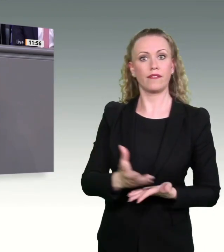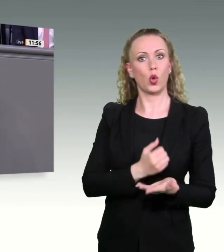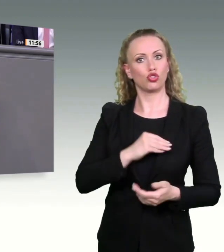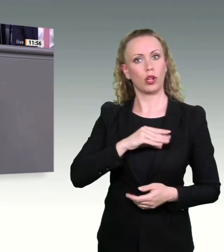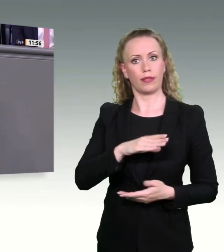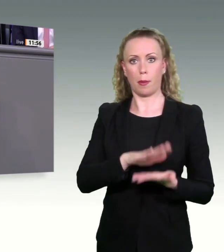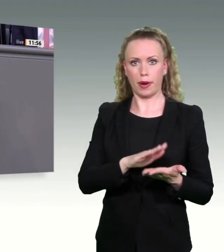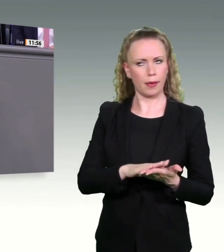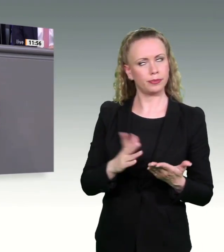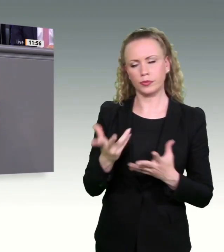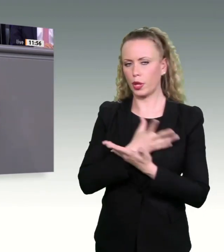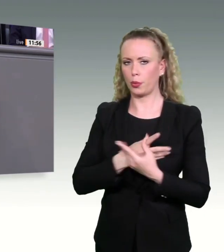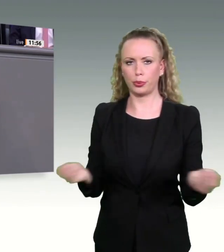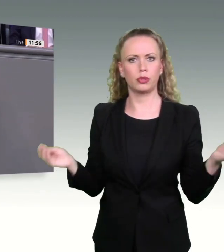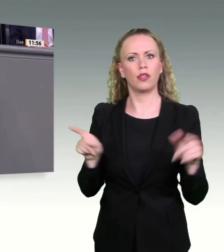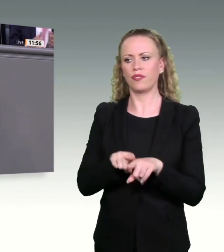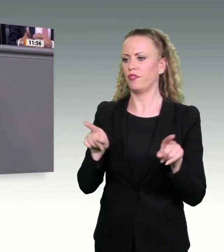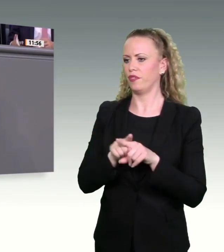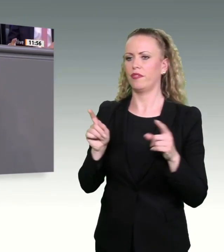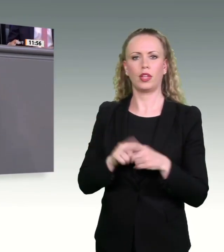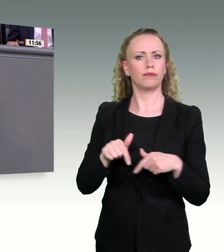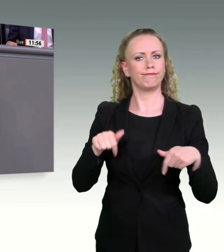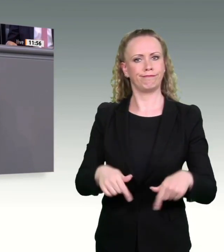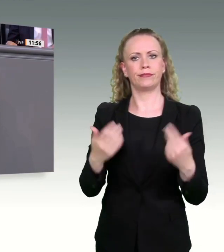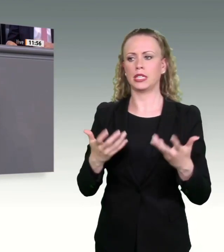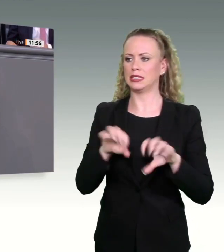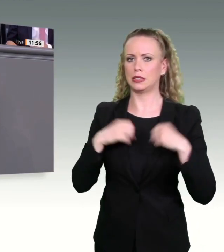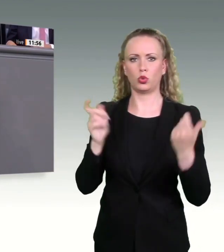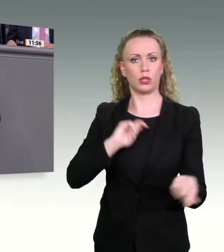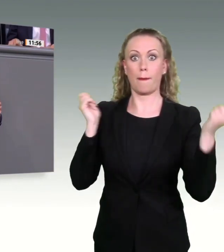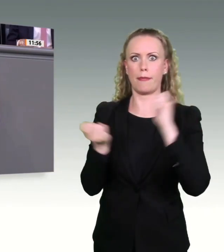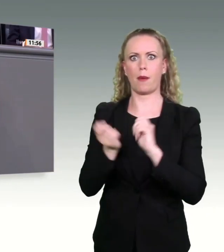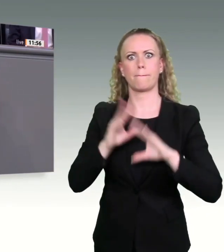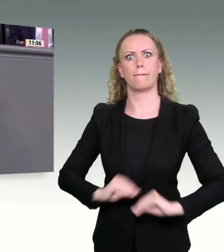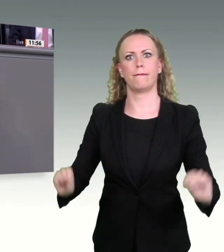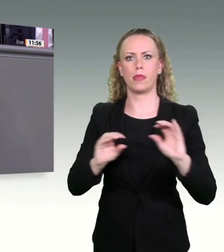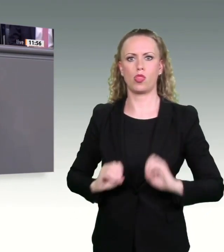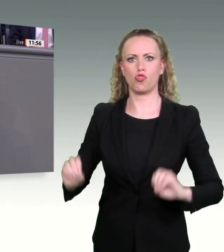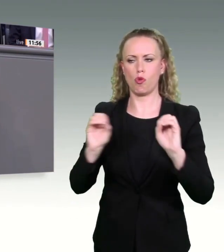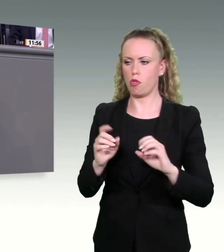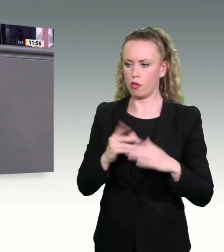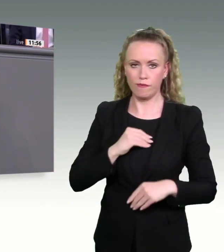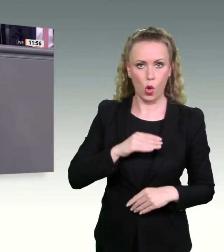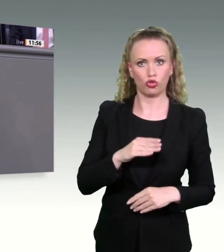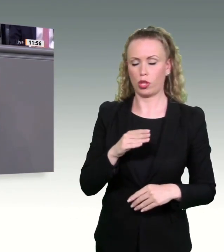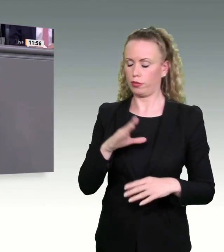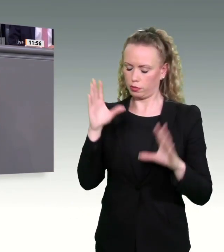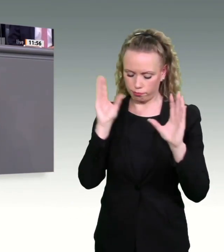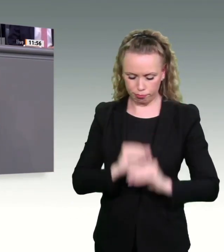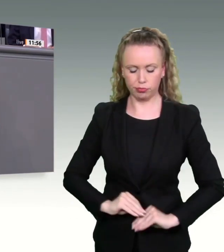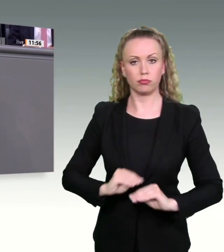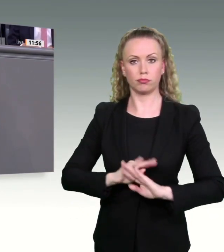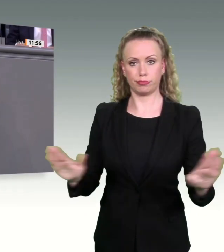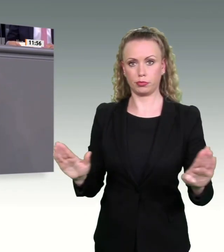einem Blackout einem großen Schritt näher kommen und unsere Natur in nie dagewesenem Umfang zerstören. Verabschieden Sie sich von der